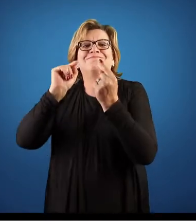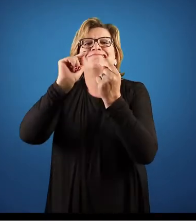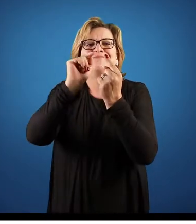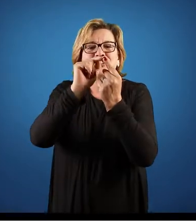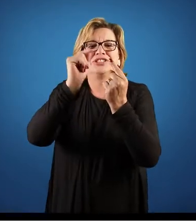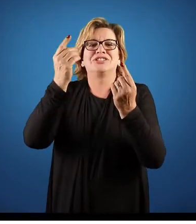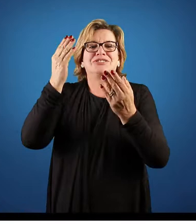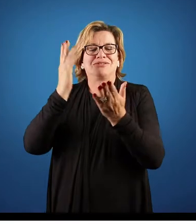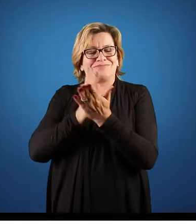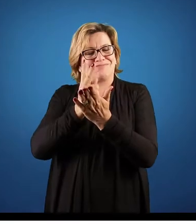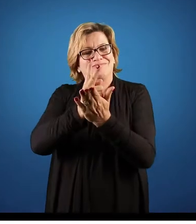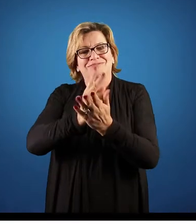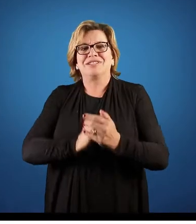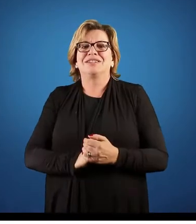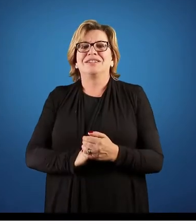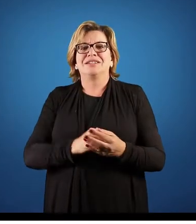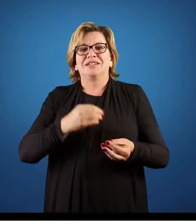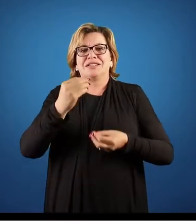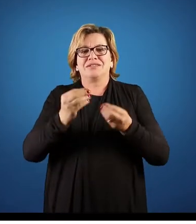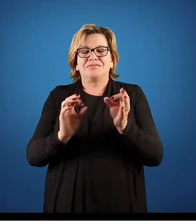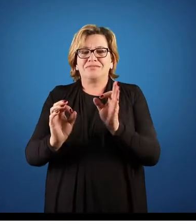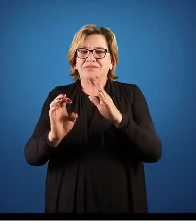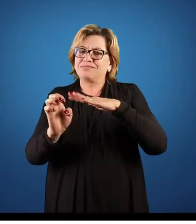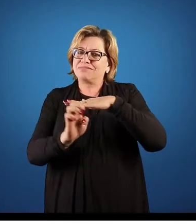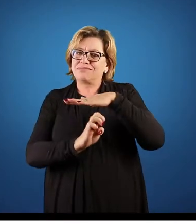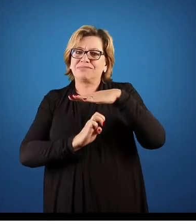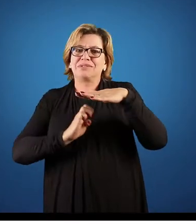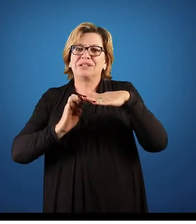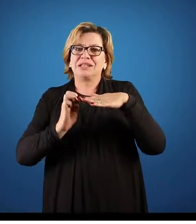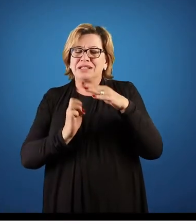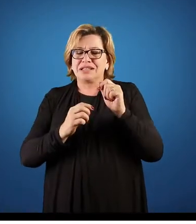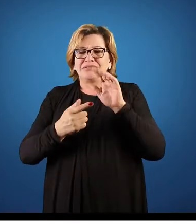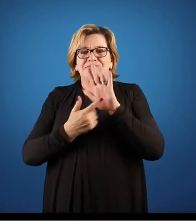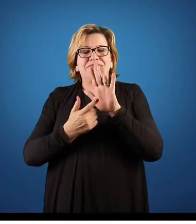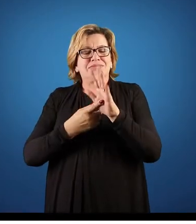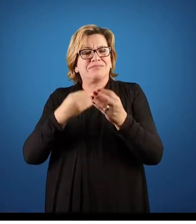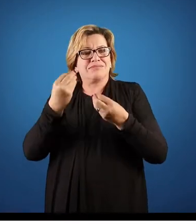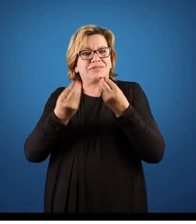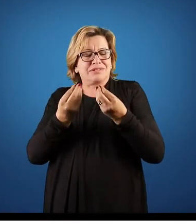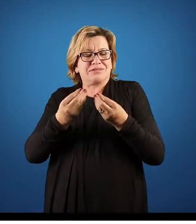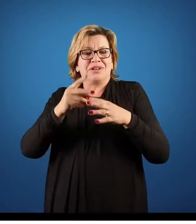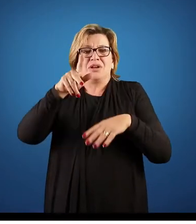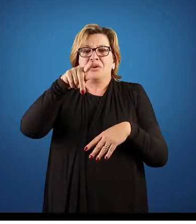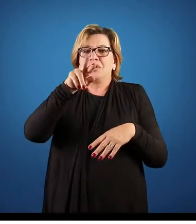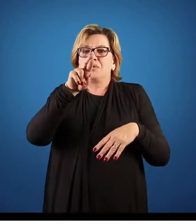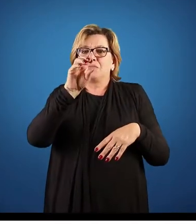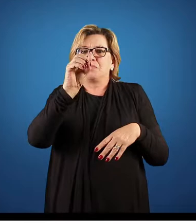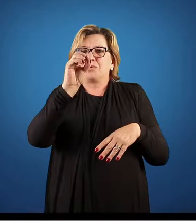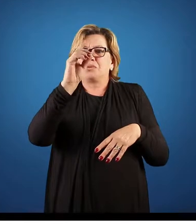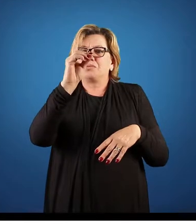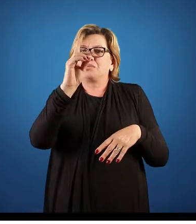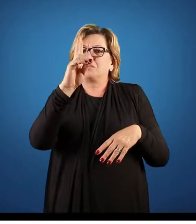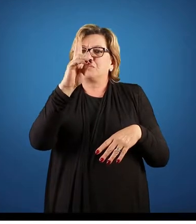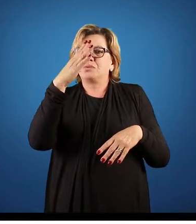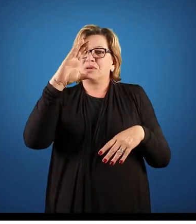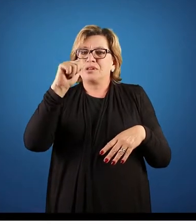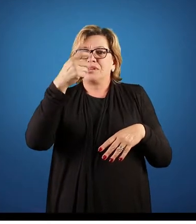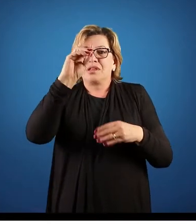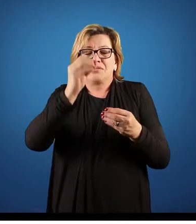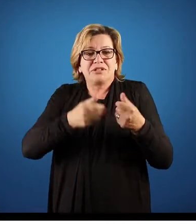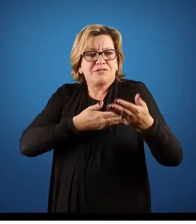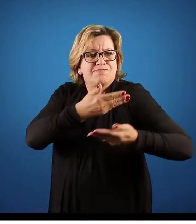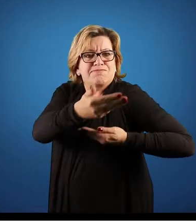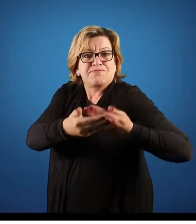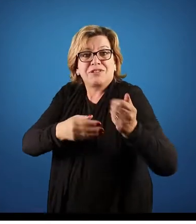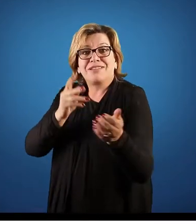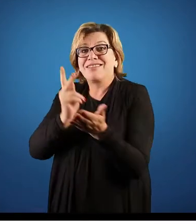uma das etapas. E essas organizações, vamos falar, a parte de produção, ela precisa se comunicar com a parte financeira, saber quais são os recursos que